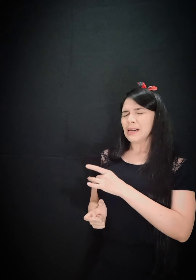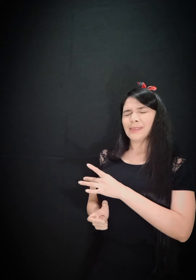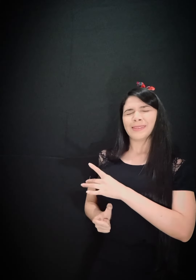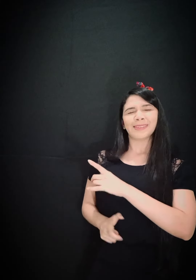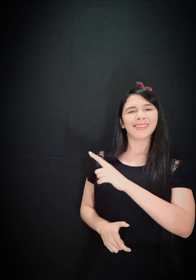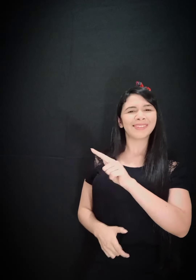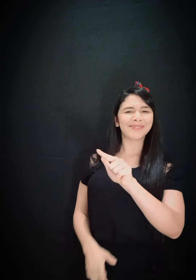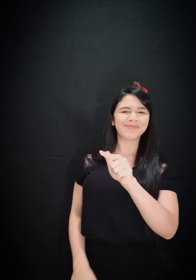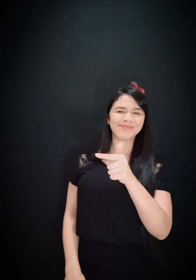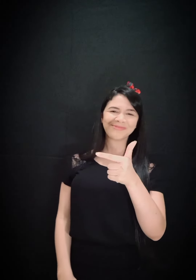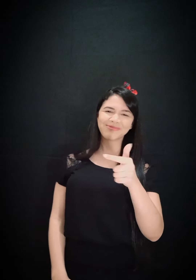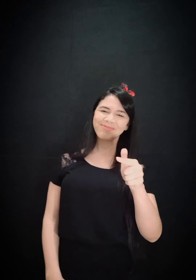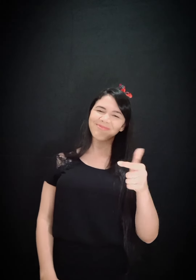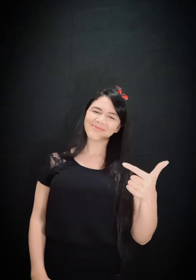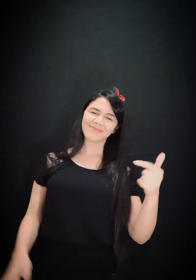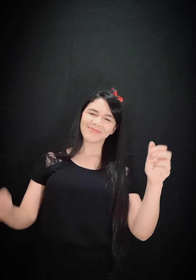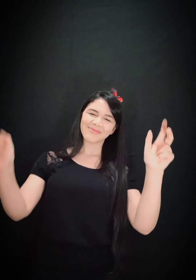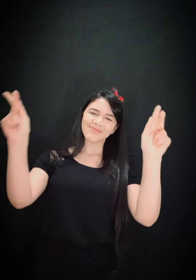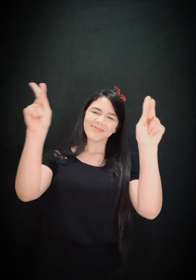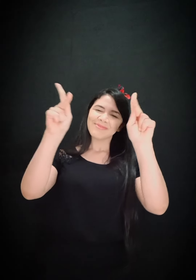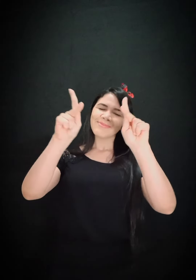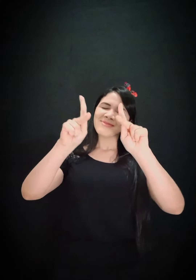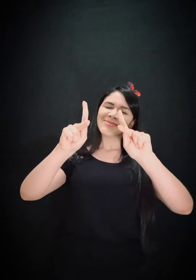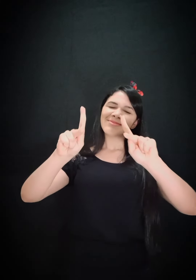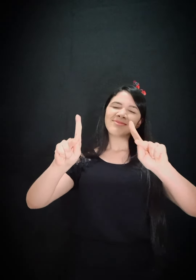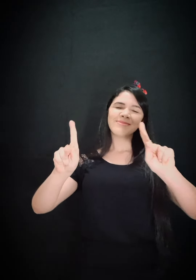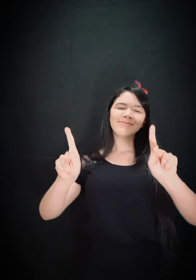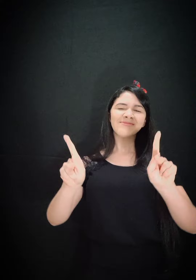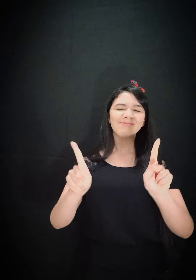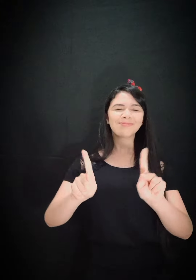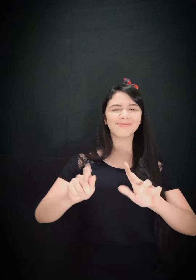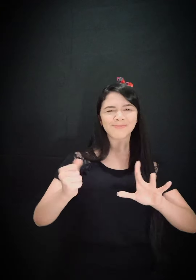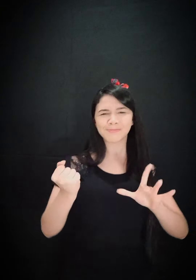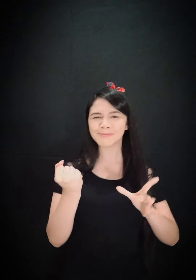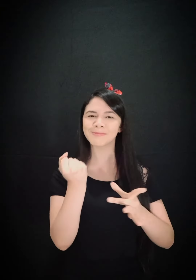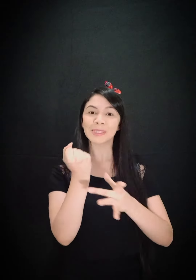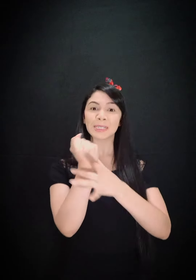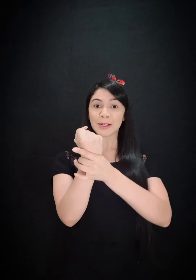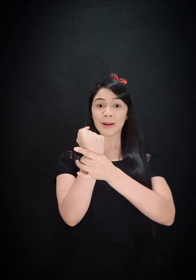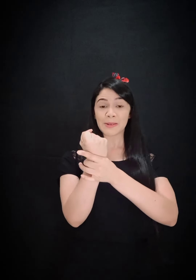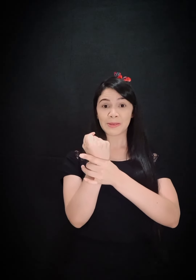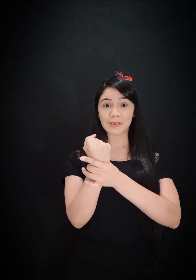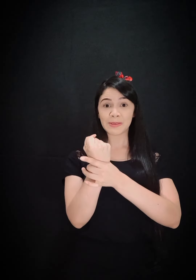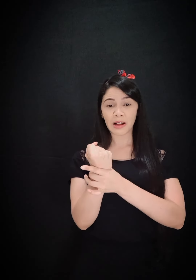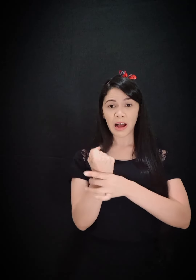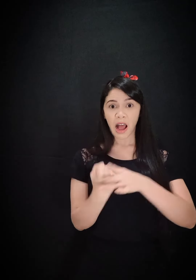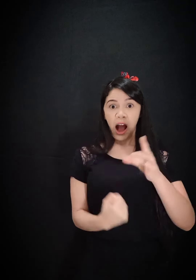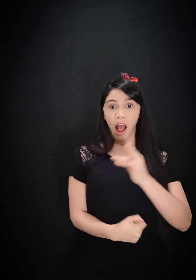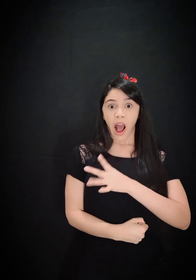inimigo Não temerás o